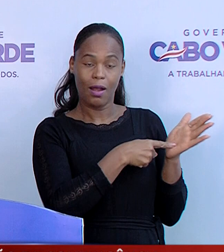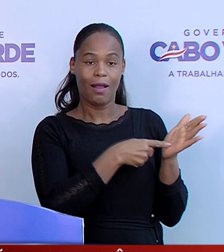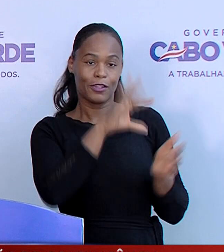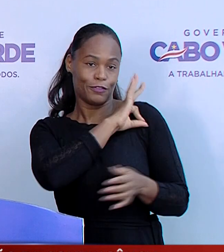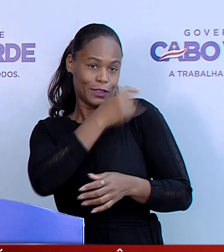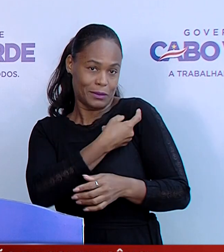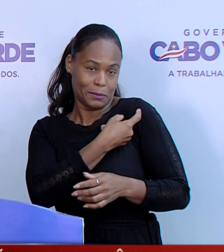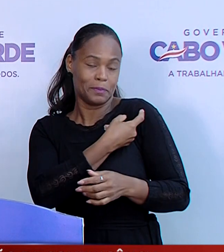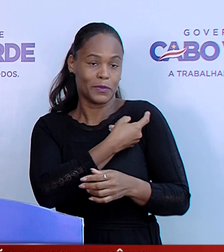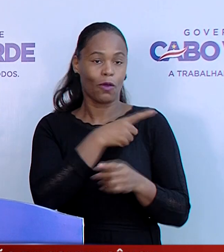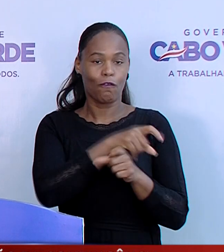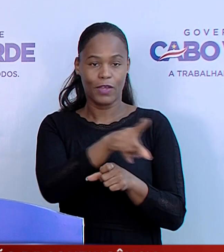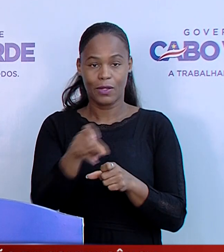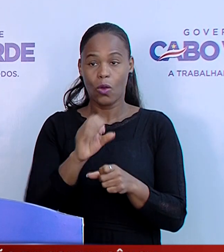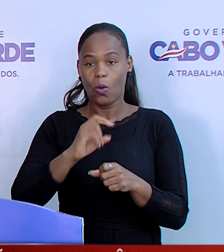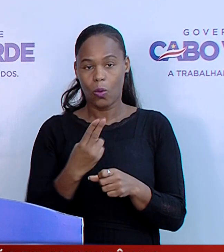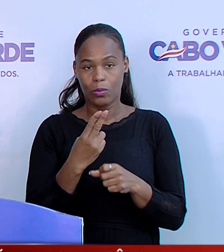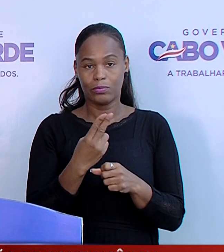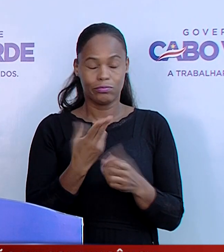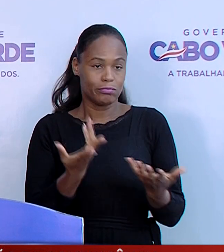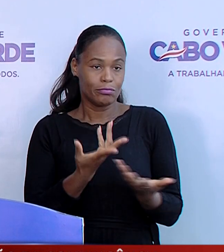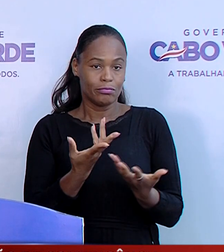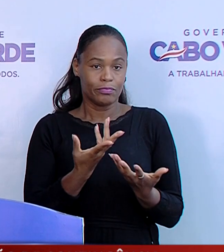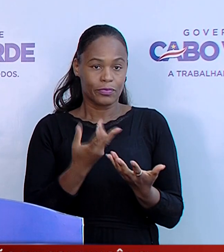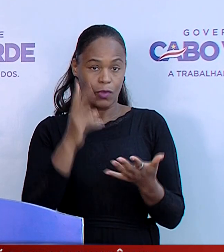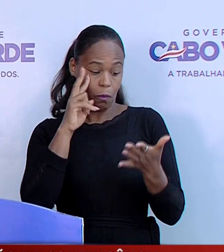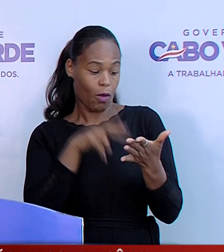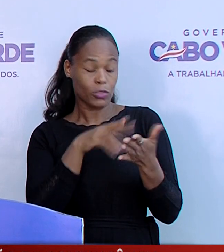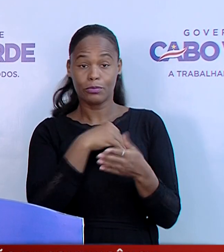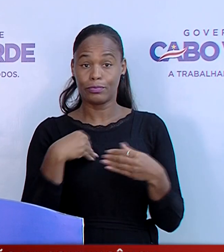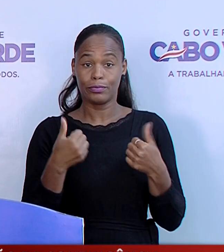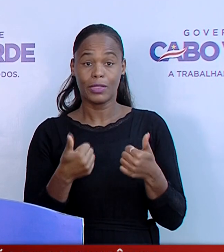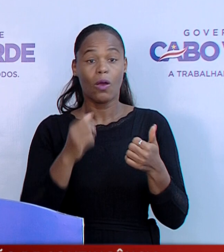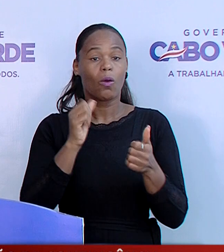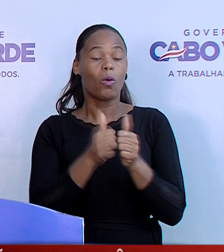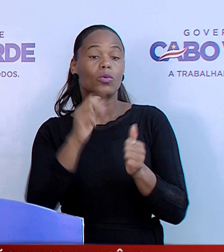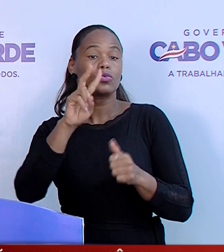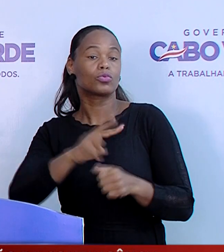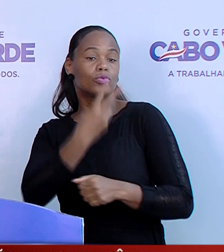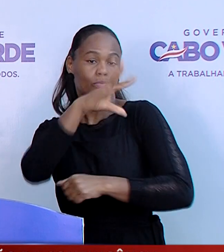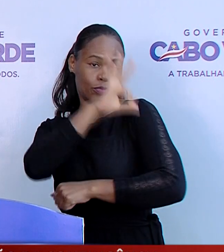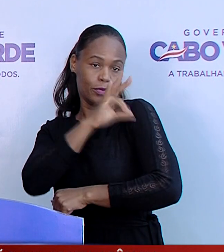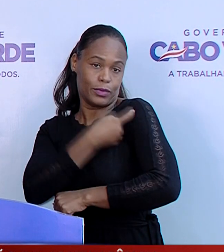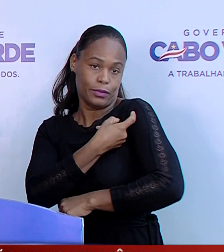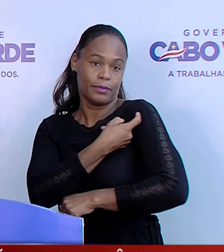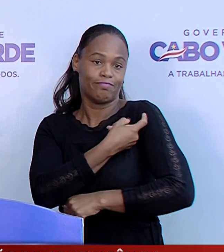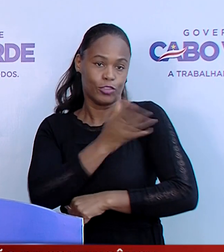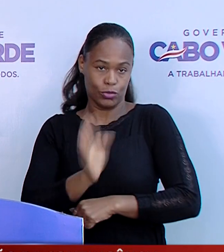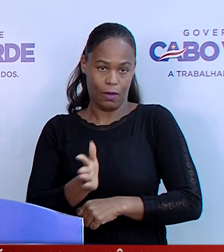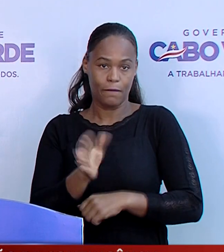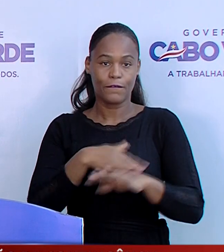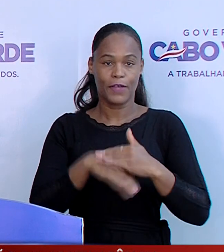Covid-19 ou de recuperação com segunda dose de vacina administrada.